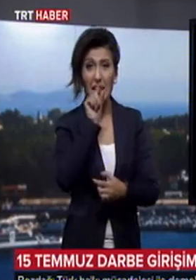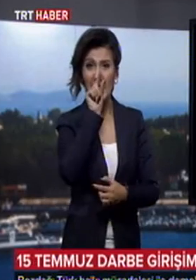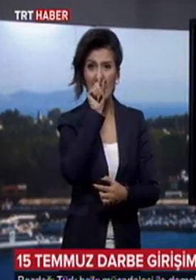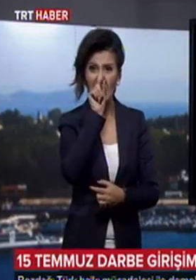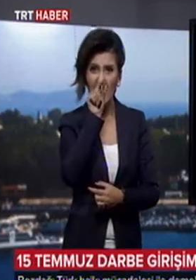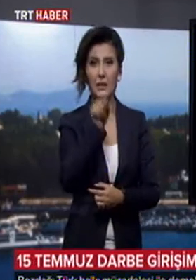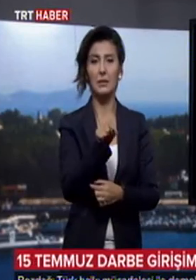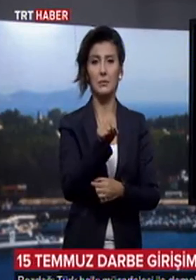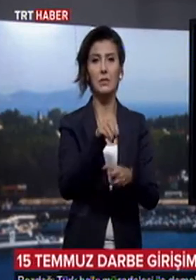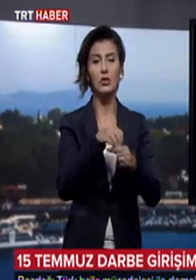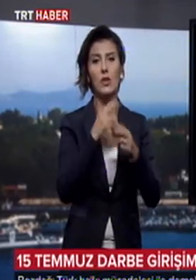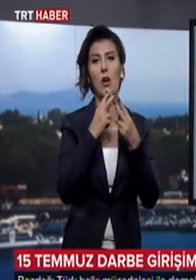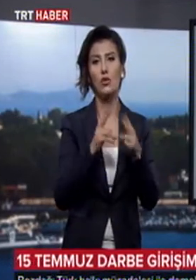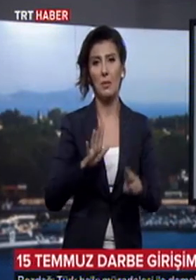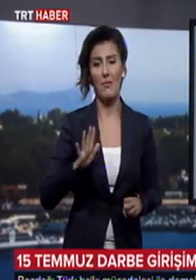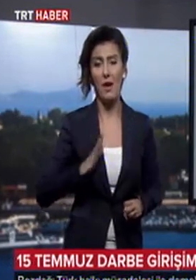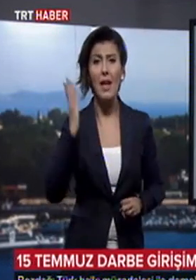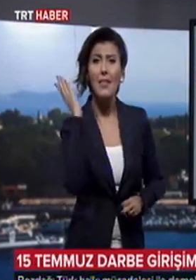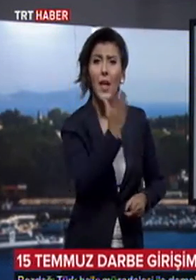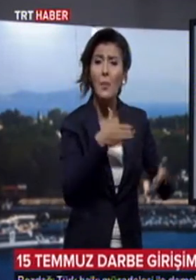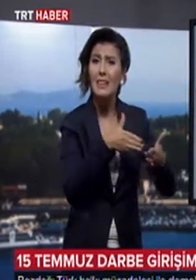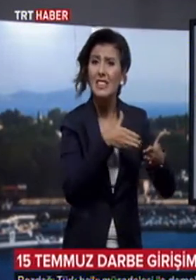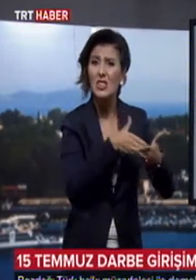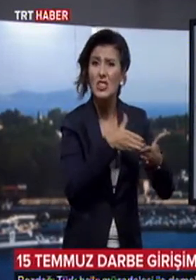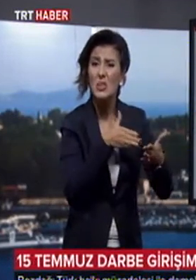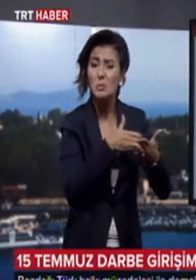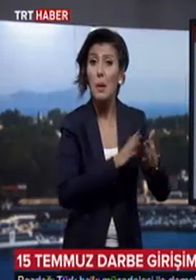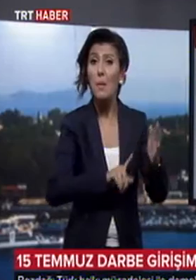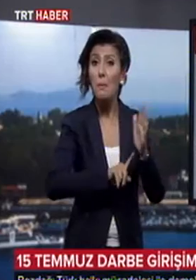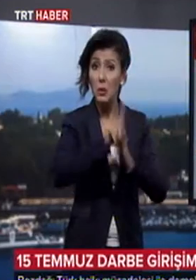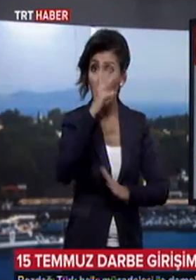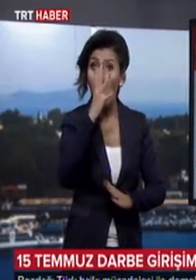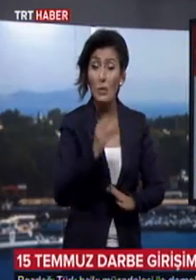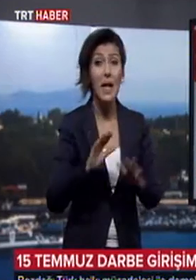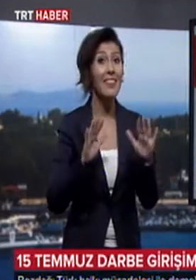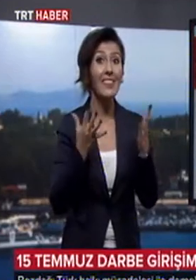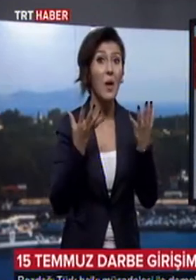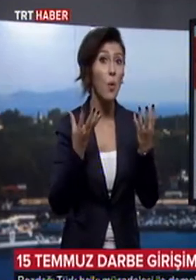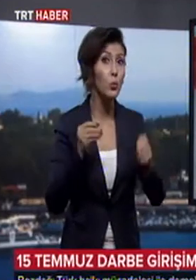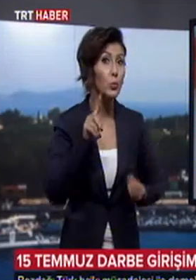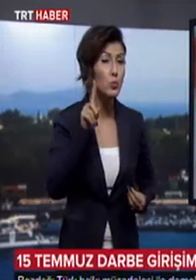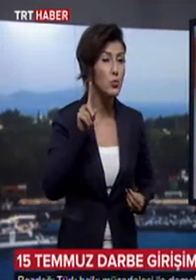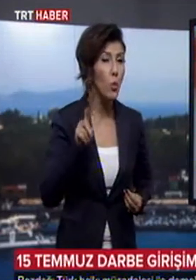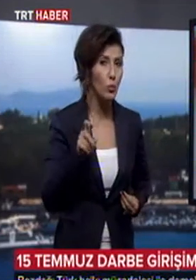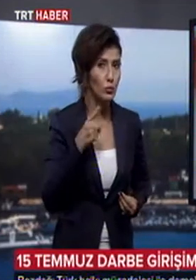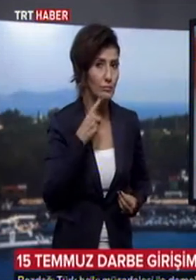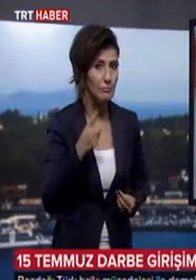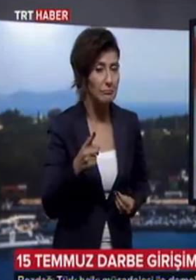üzerinden açıklamalarda bulundu. Darbe girişimi başarılı olsaydı ne olurdu sorusunu soran Bakan Bozdağ, Türkiye'nin